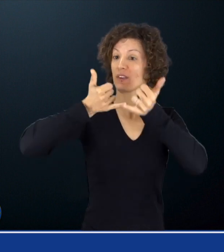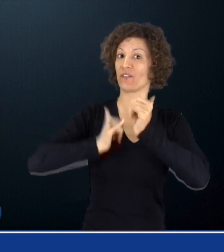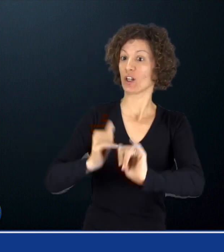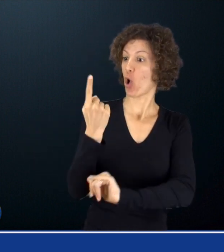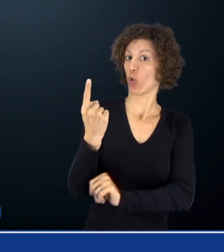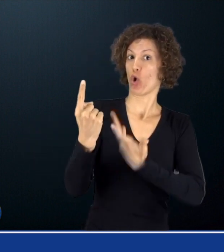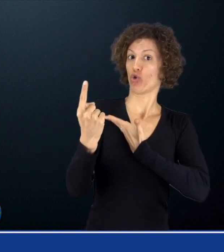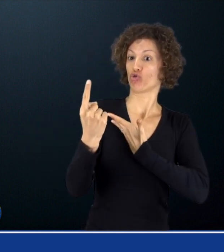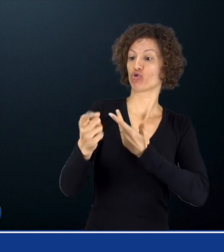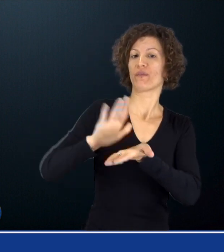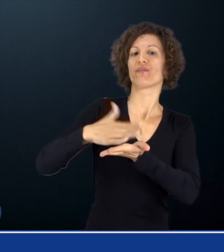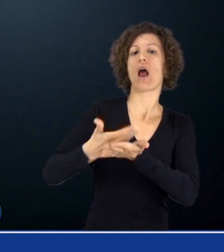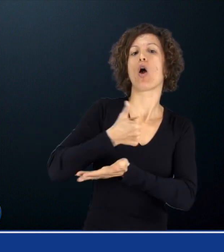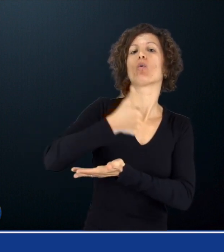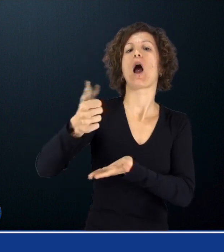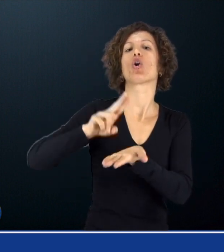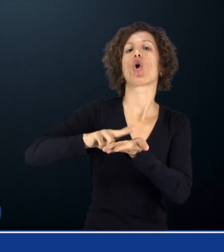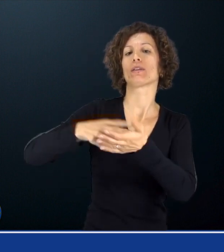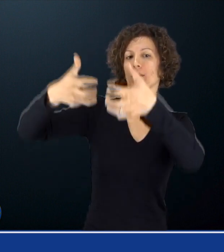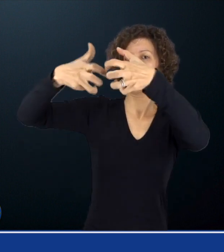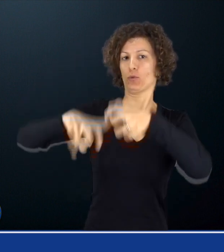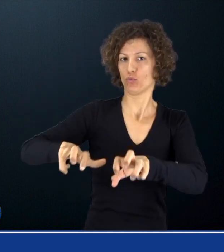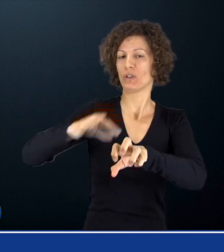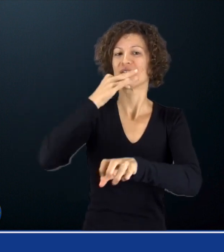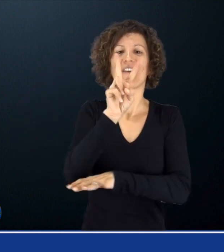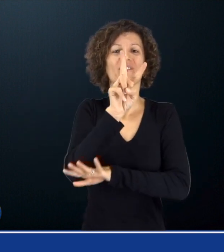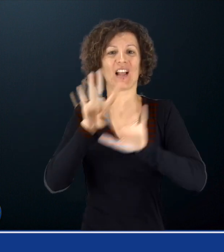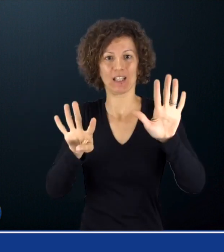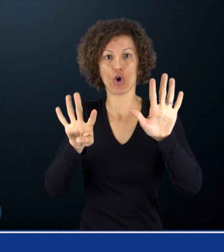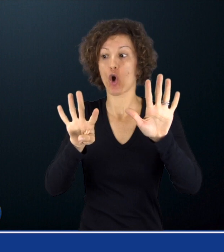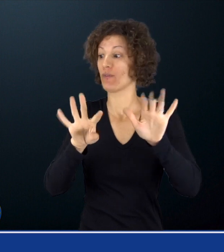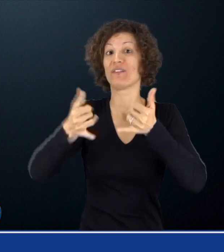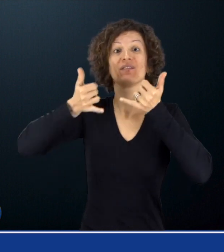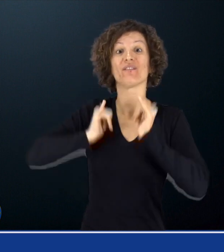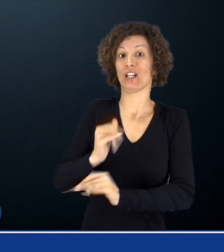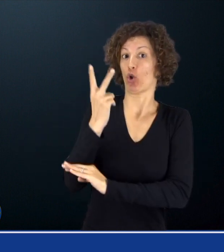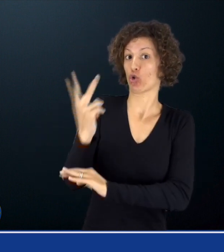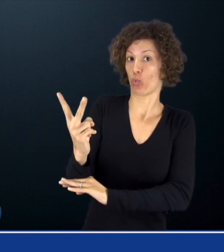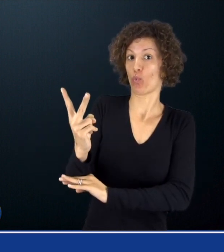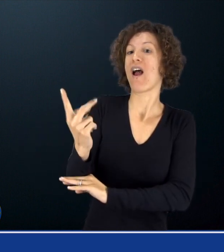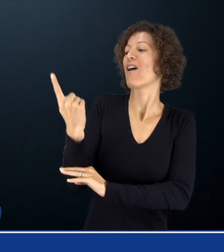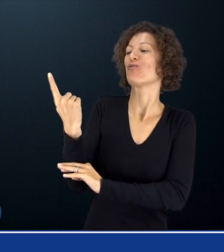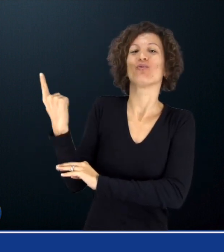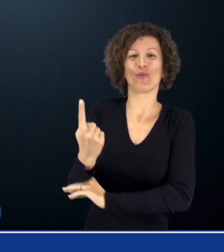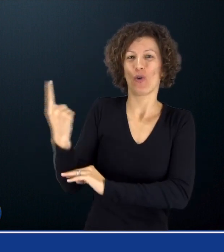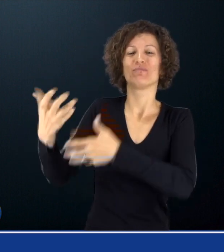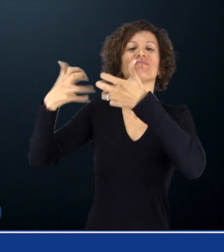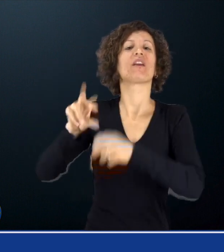contributivo pari a un anno per ciascun figlio e fino a un massimo di 2 anni Sono quindi richiesti 29